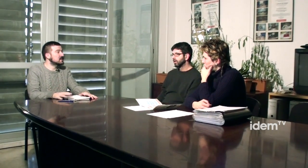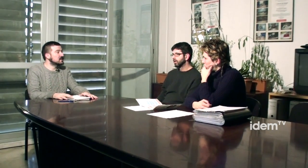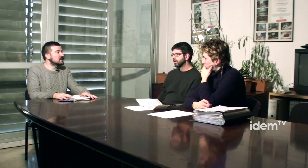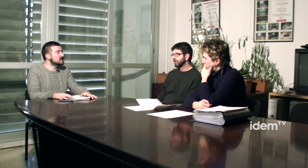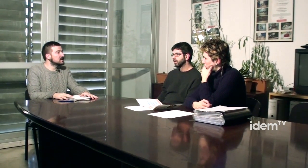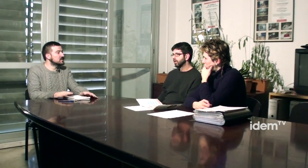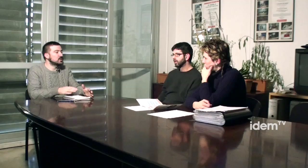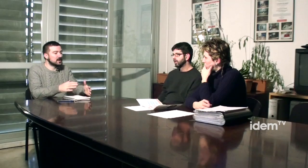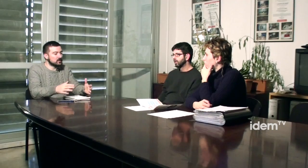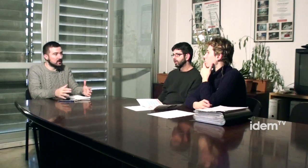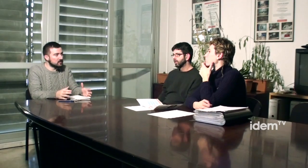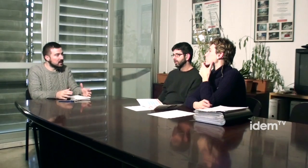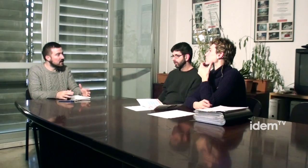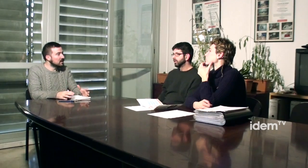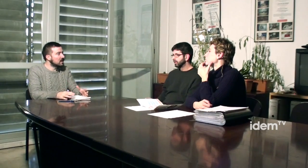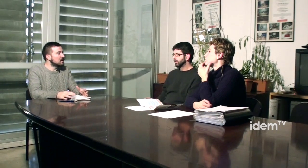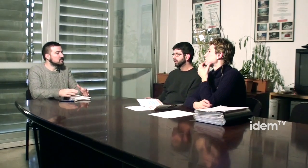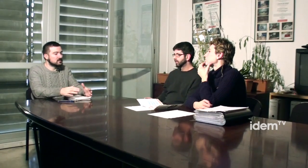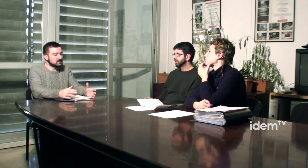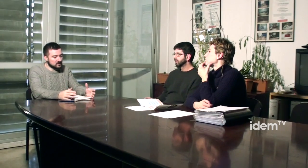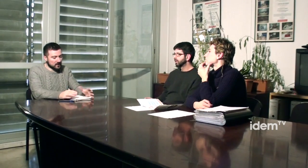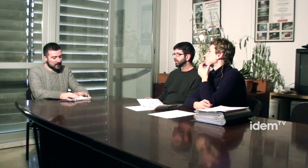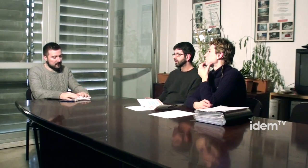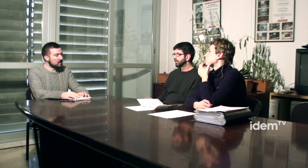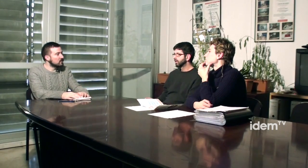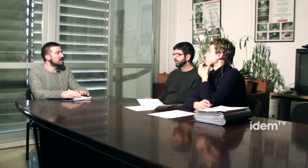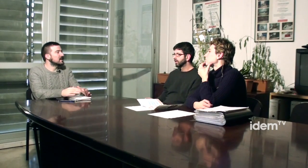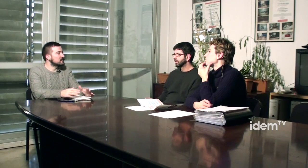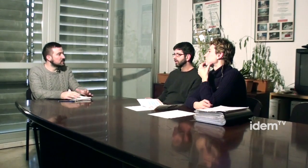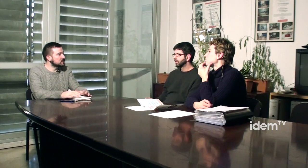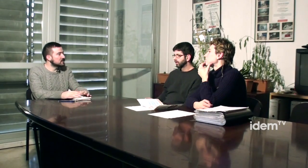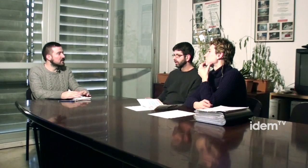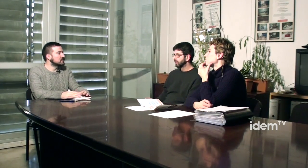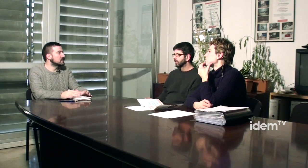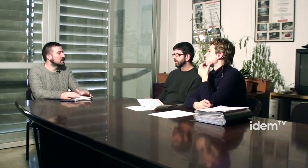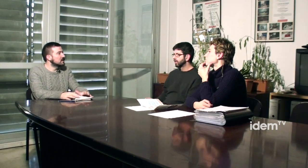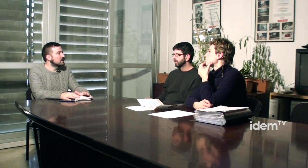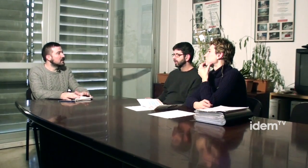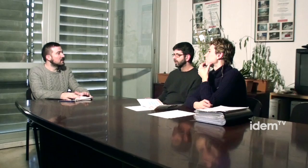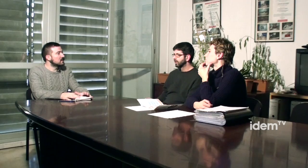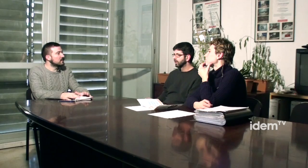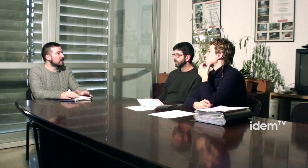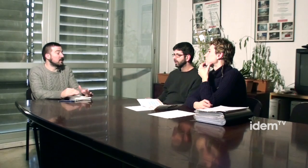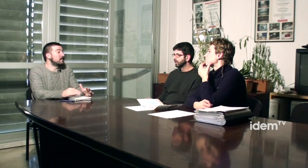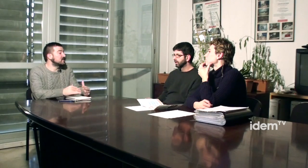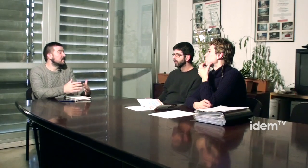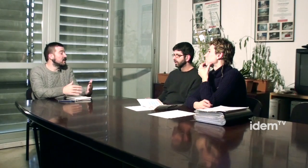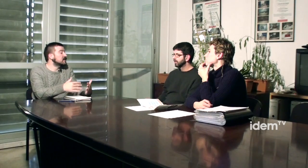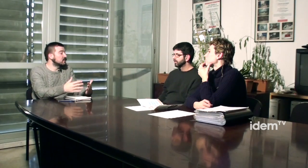de ser sort? Hi ha hagut algun moment de reputs o alguna... En comparació, també, en quanta